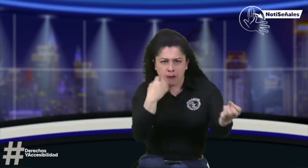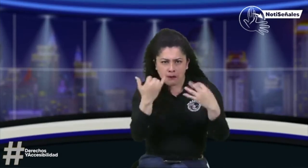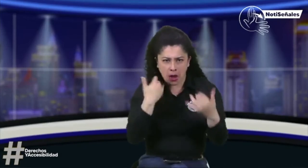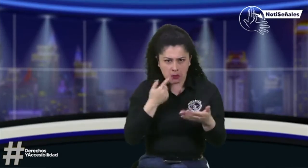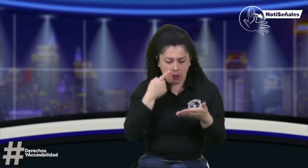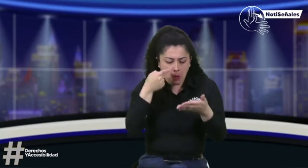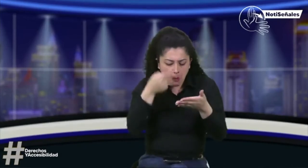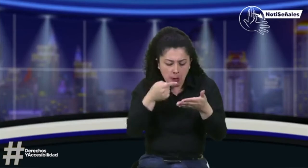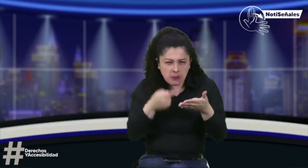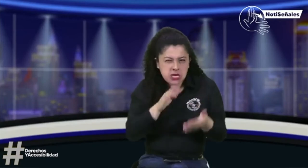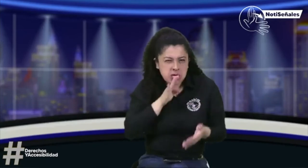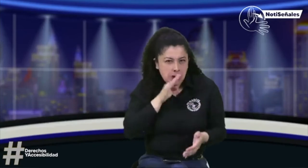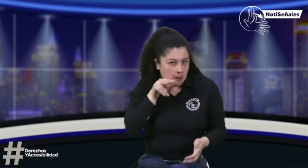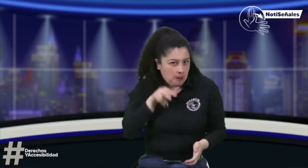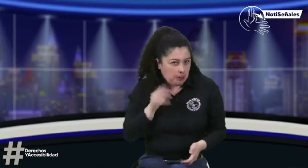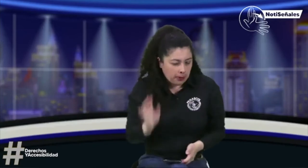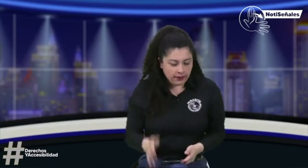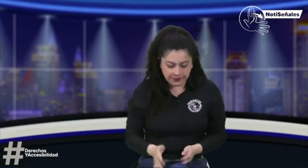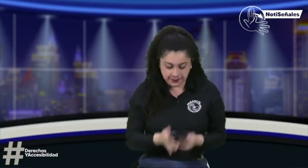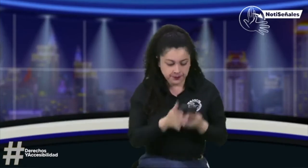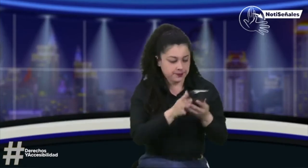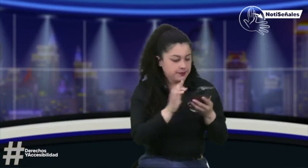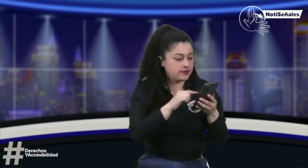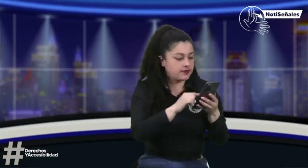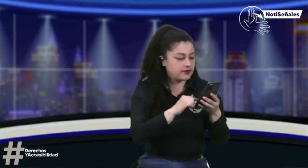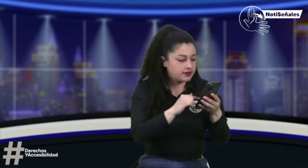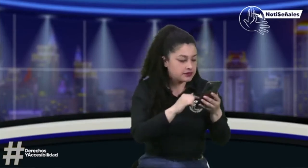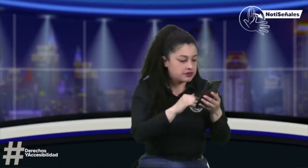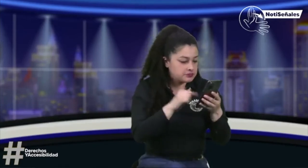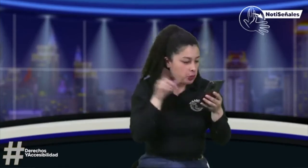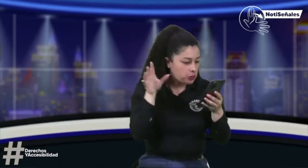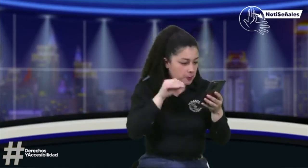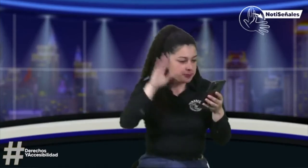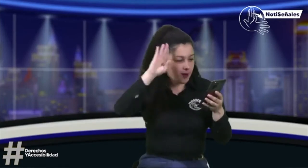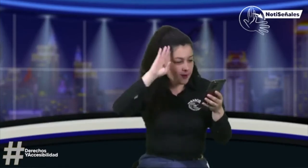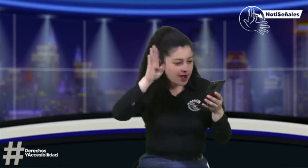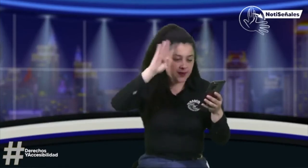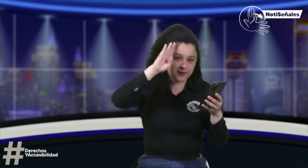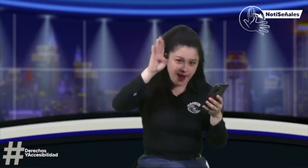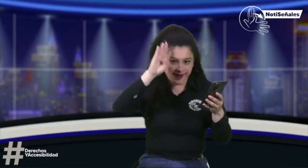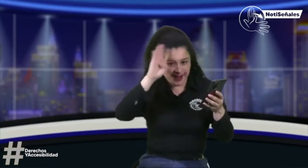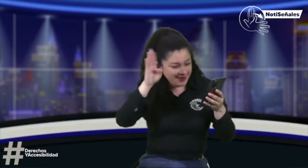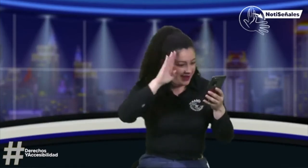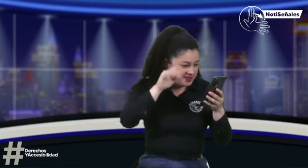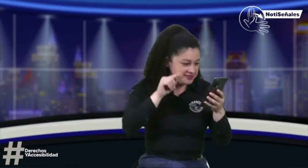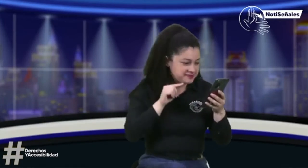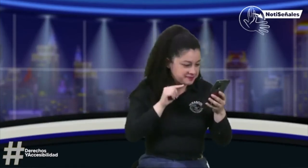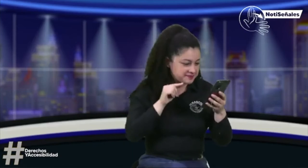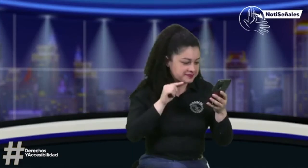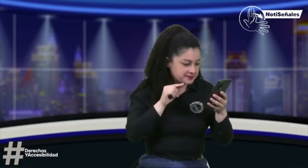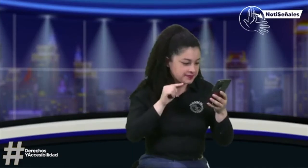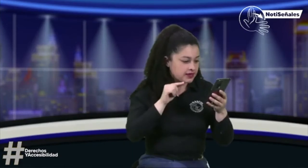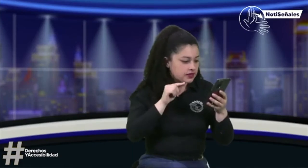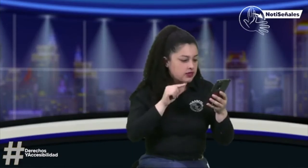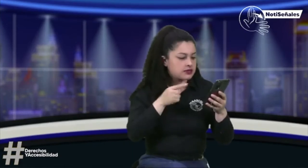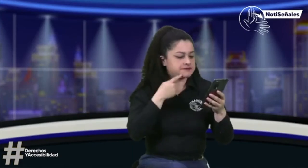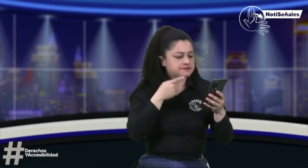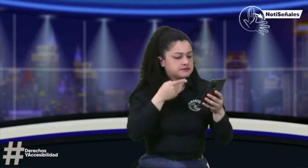registraduría. Envídenos sus comentarios y en estos momentos voy a ver quién nos ha comentado. Nos saludan. Un saludo también para todos.